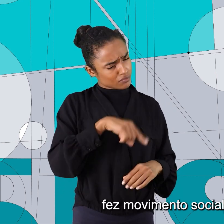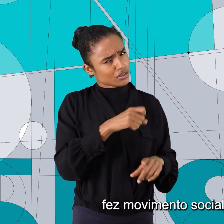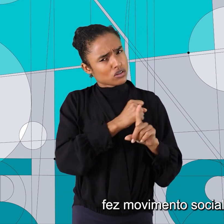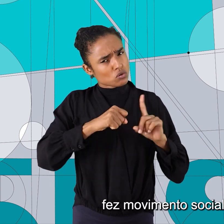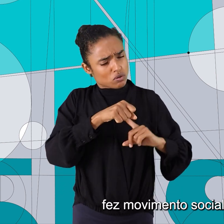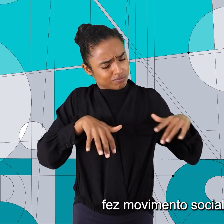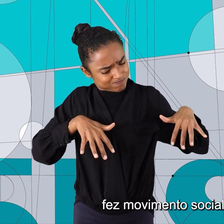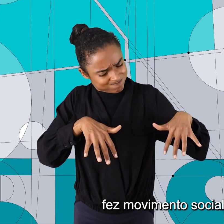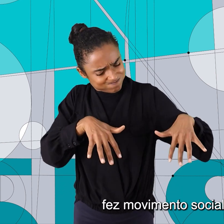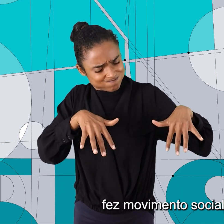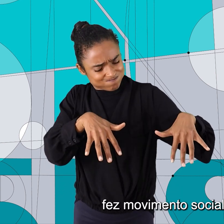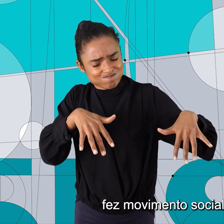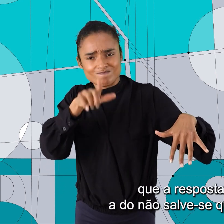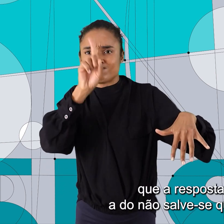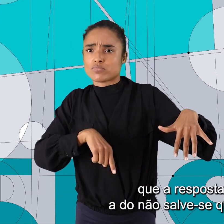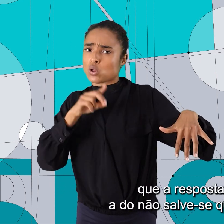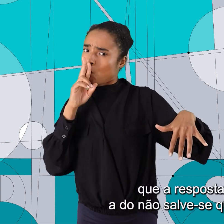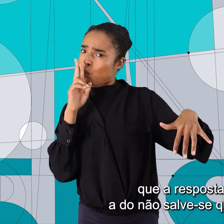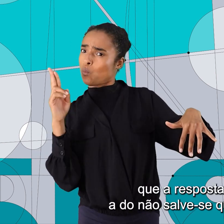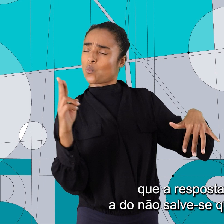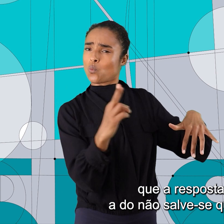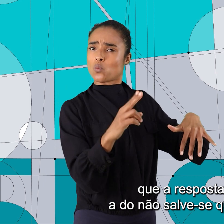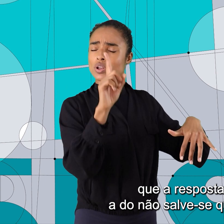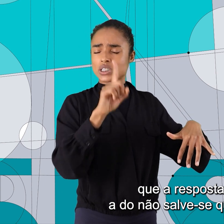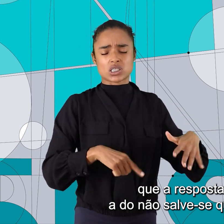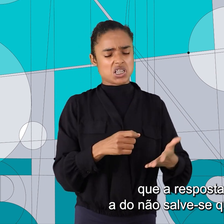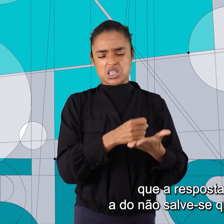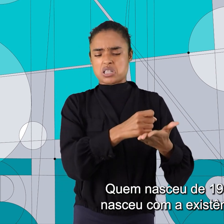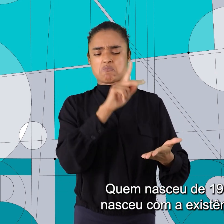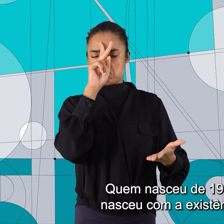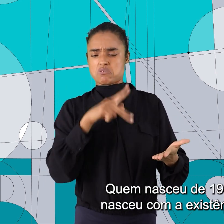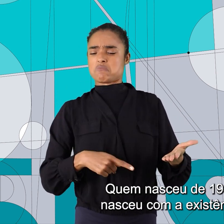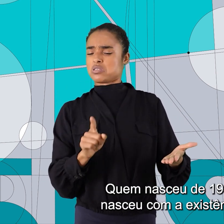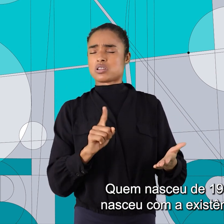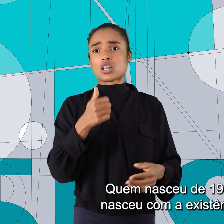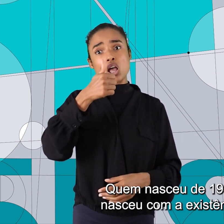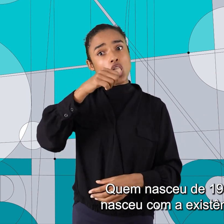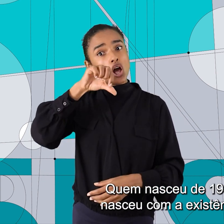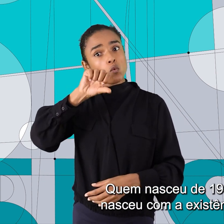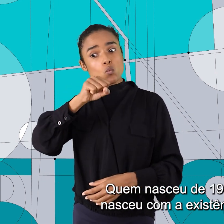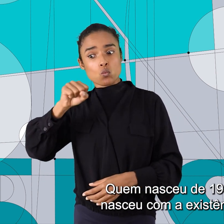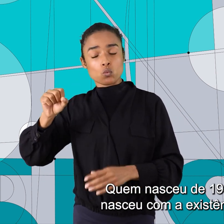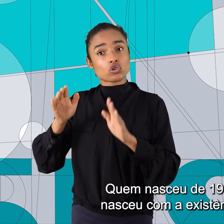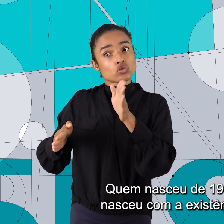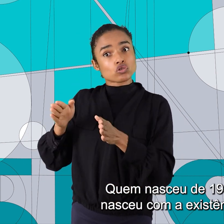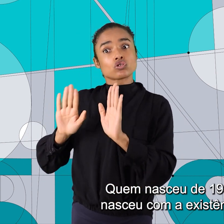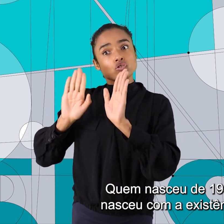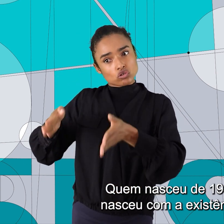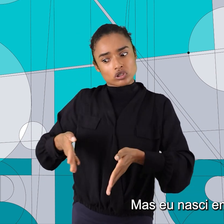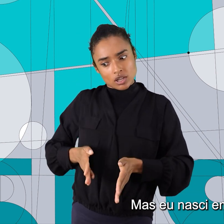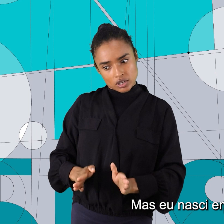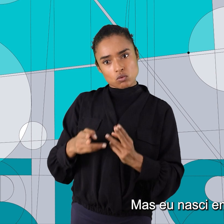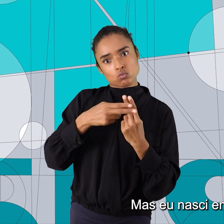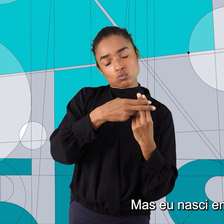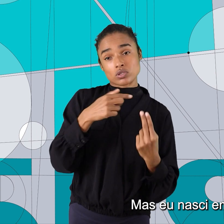social, fez movimento social para garantir que a resposta fosse outros. Não é o salve-se quem puder. Quem nasceu de 88 para cá já nasceu com a existência do